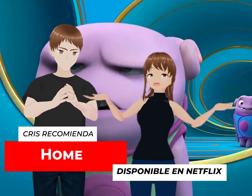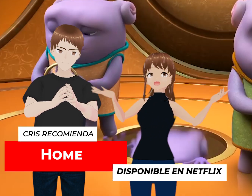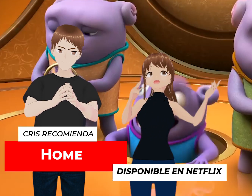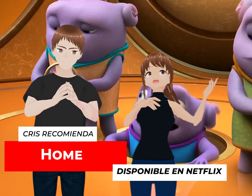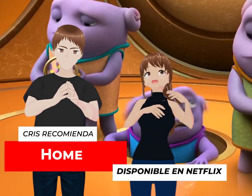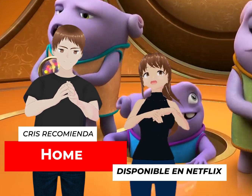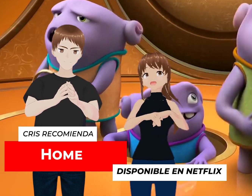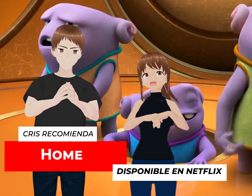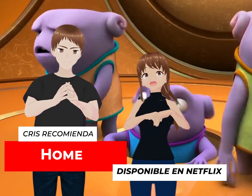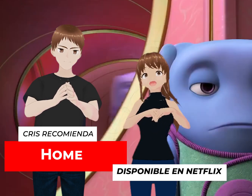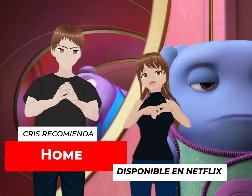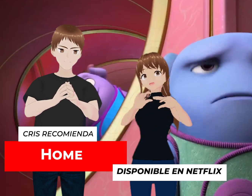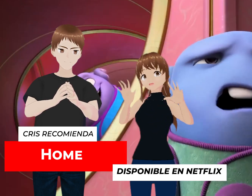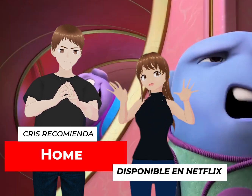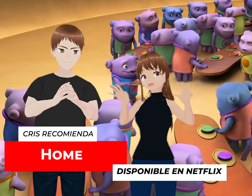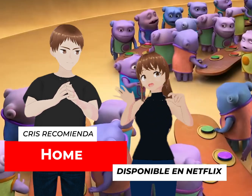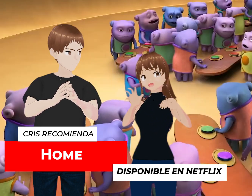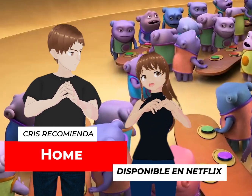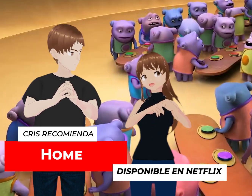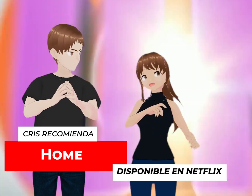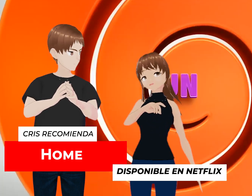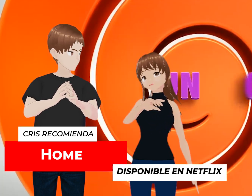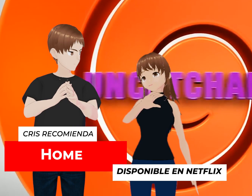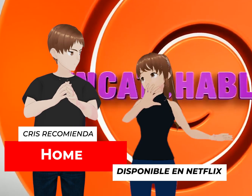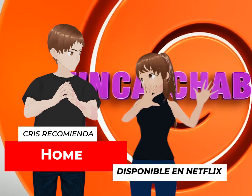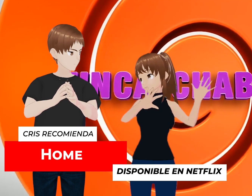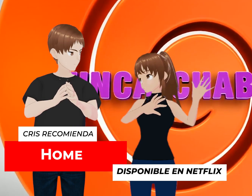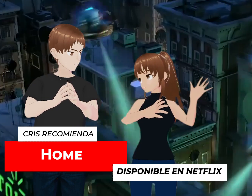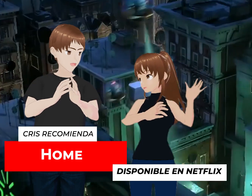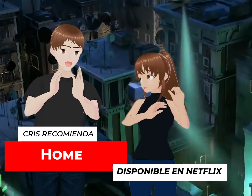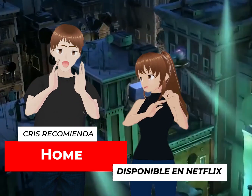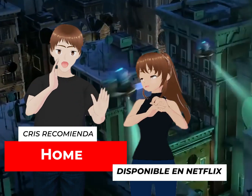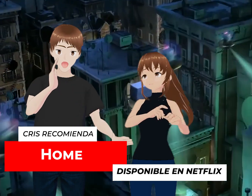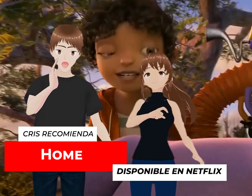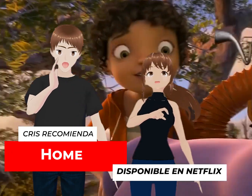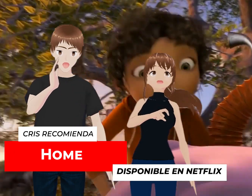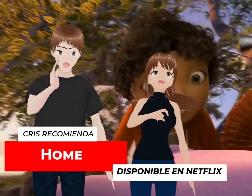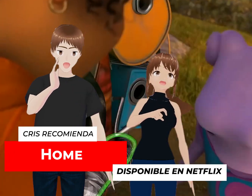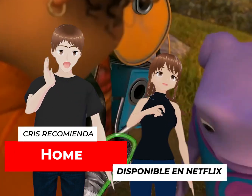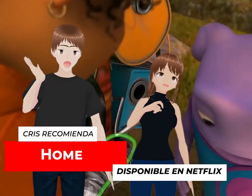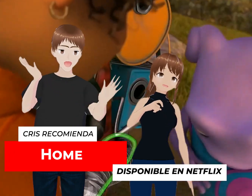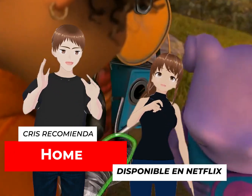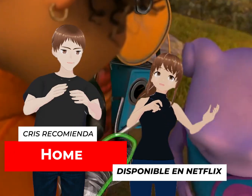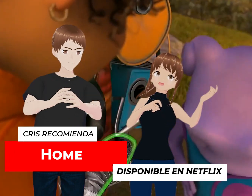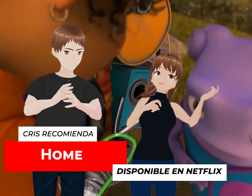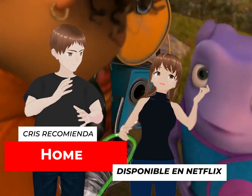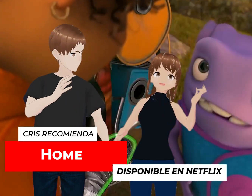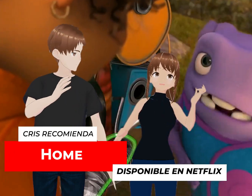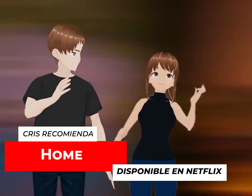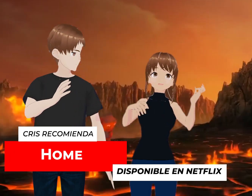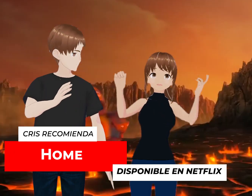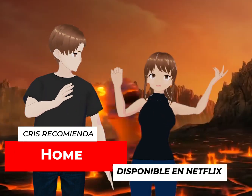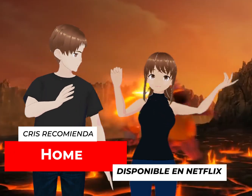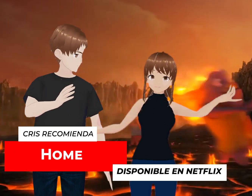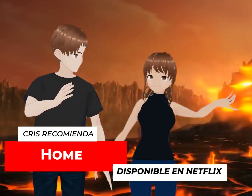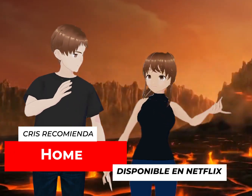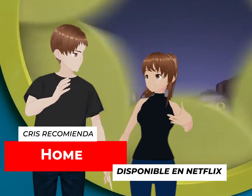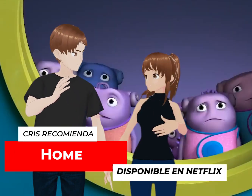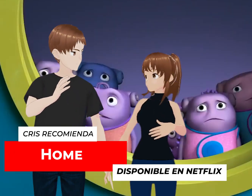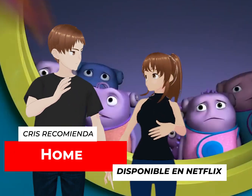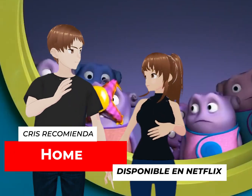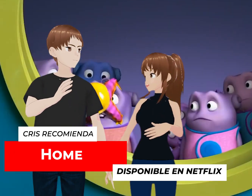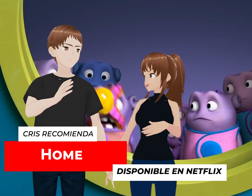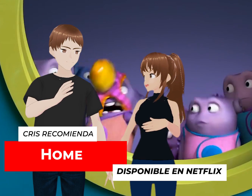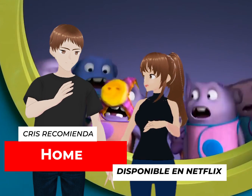humanos y se queda atrapada en alguna ciudad estadounidense, que no voy a decir cuál porque es donde siempre